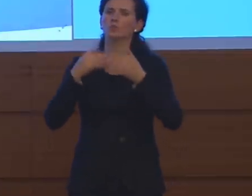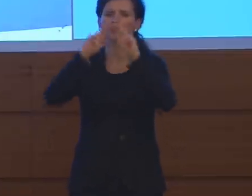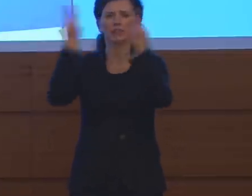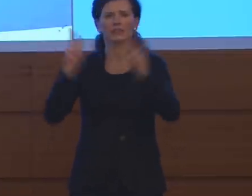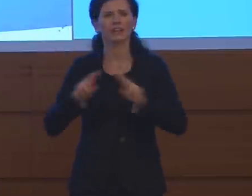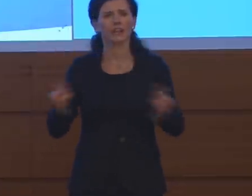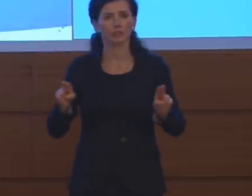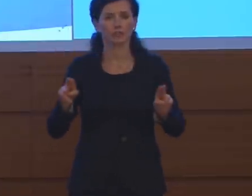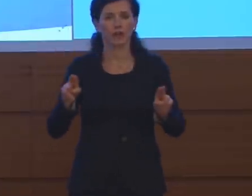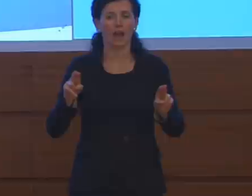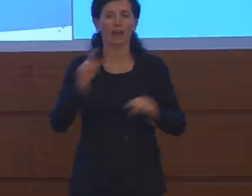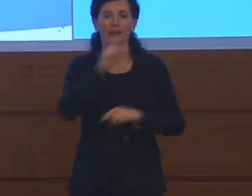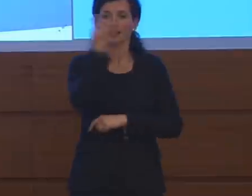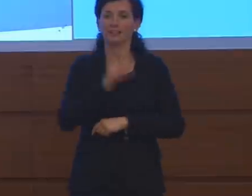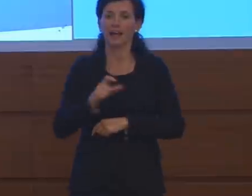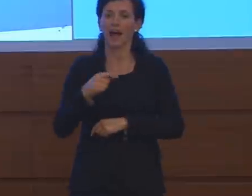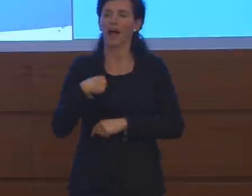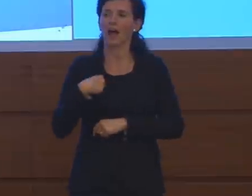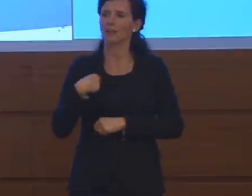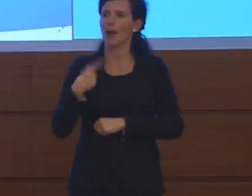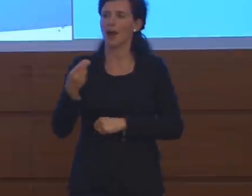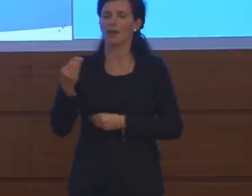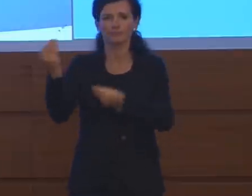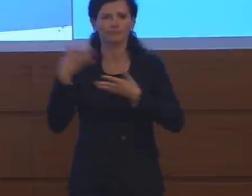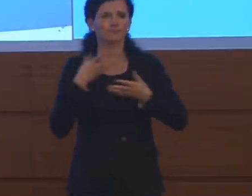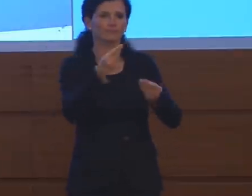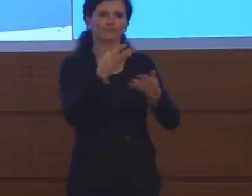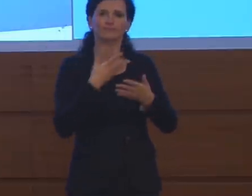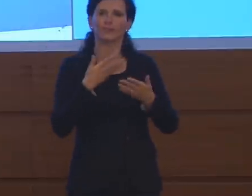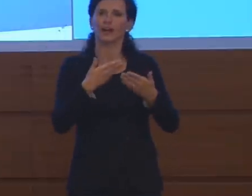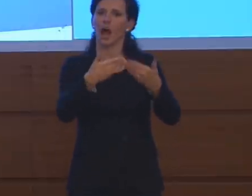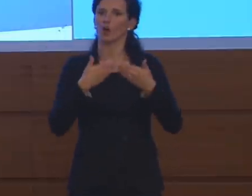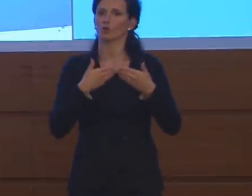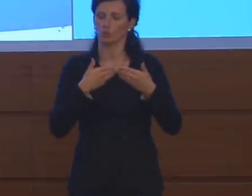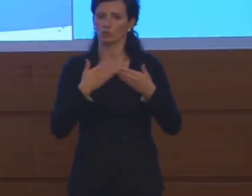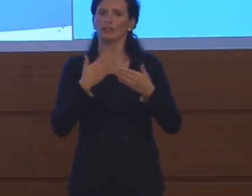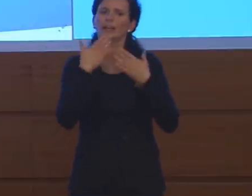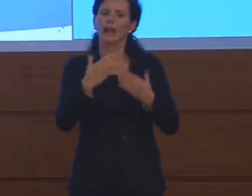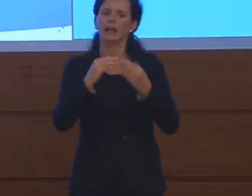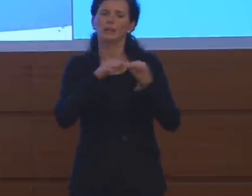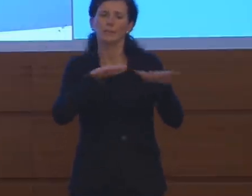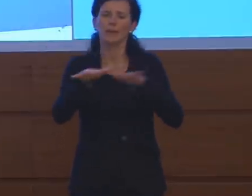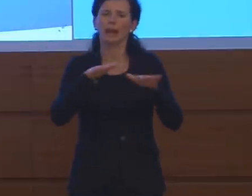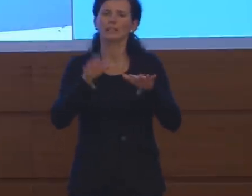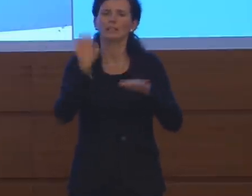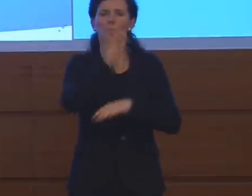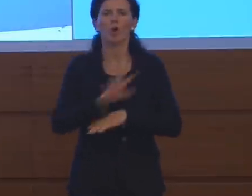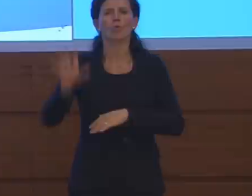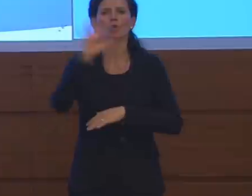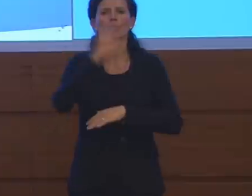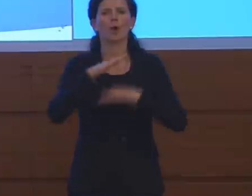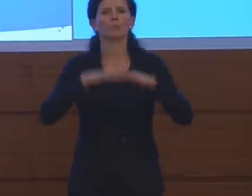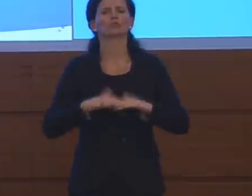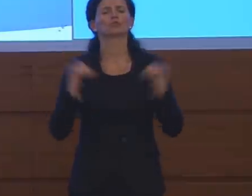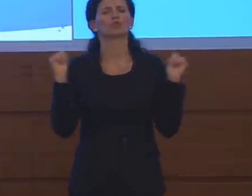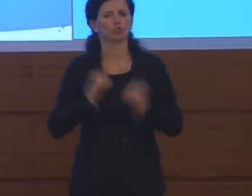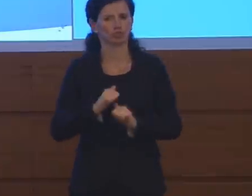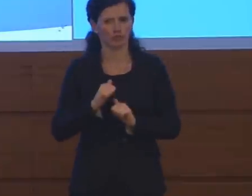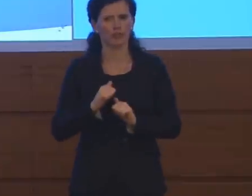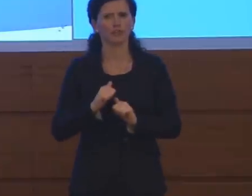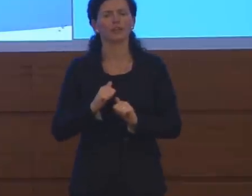nostro Paese, ha ricevuto a seguito dell'attivazione del meccanismo europeo di protezione civile, che ci hanno portato ad